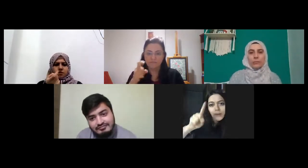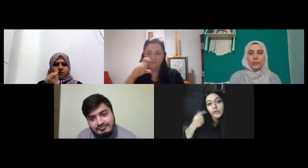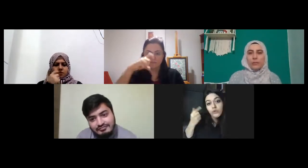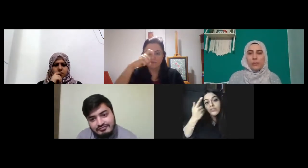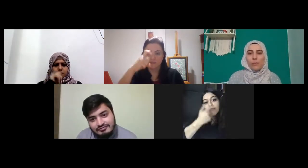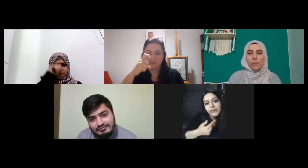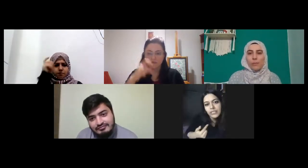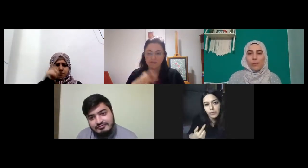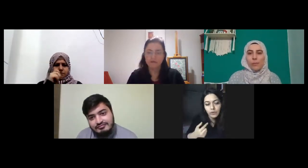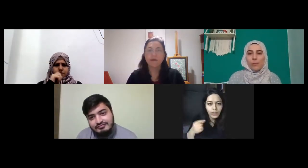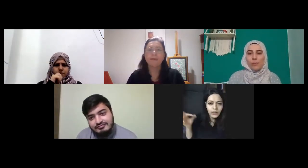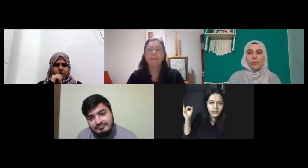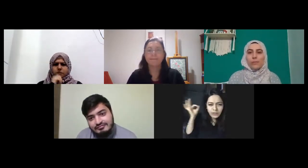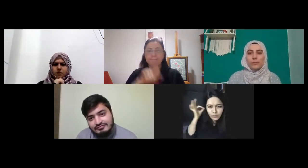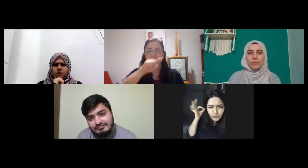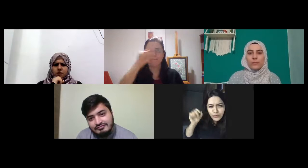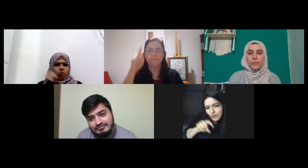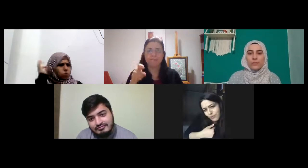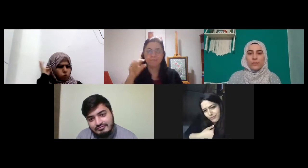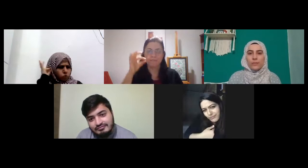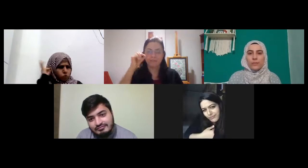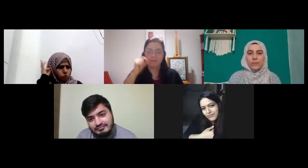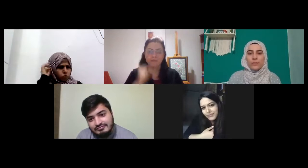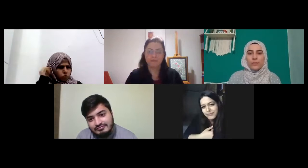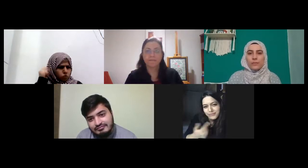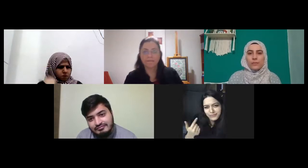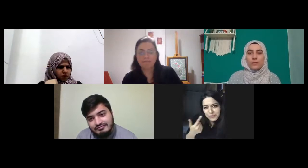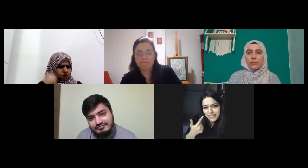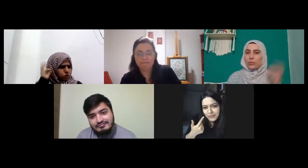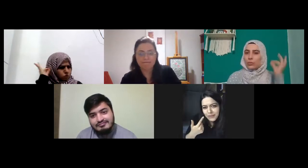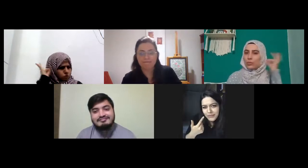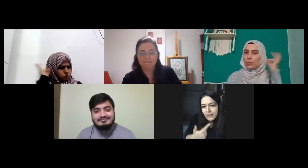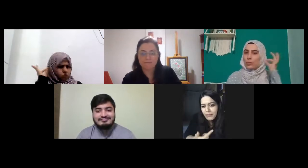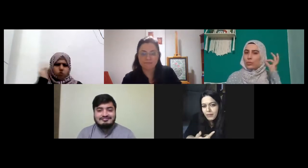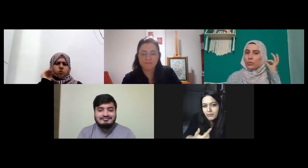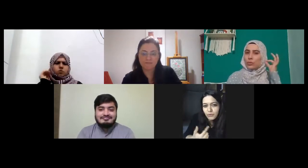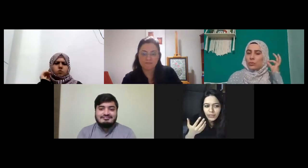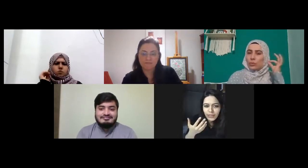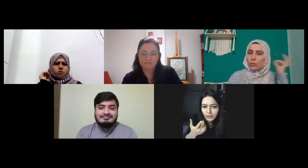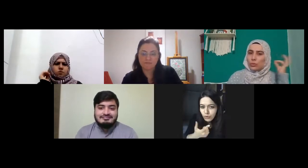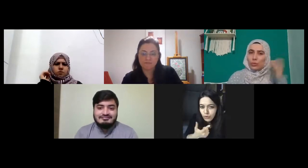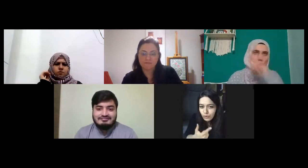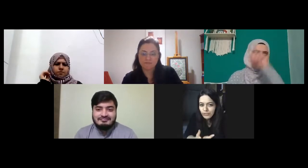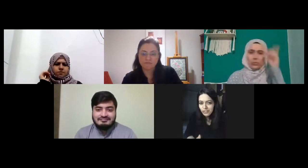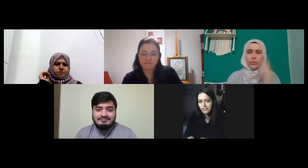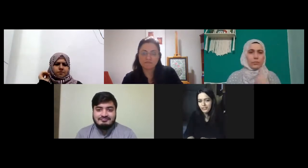ya da suratımla vereceğim onu duyuyor musun mimiklerimle vermem lazım çünkü genelde dudak okudukları için